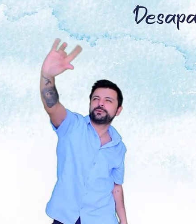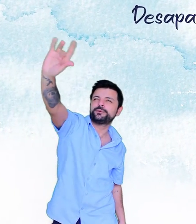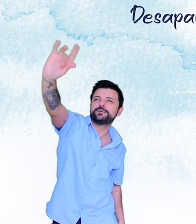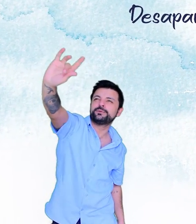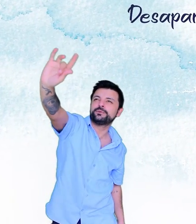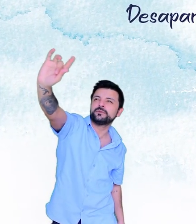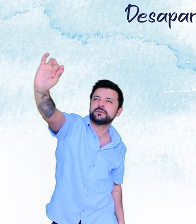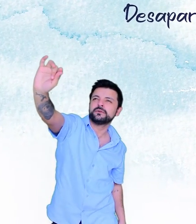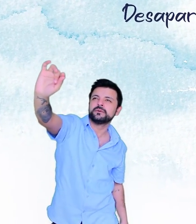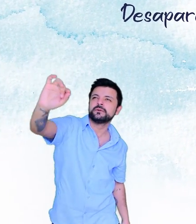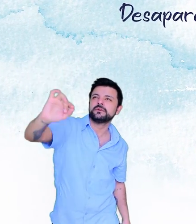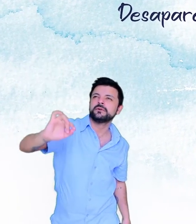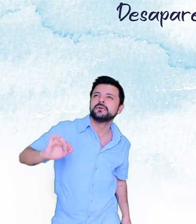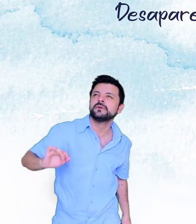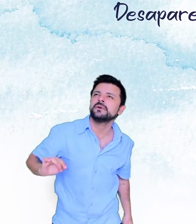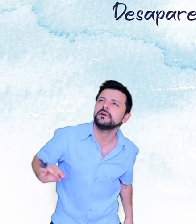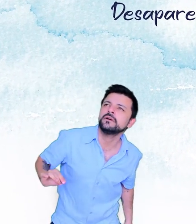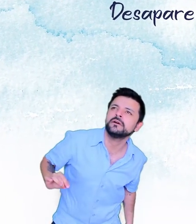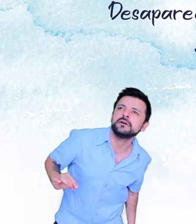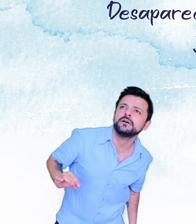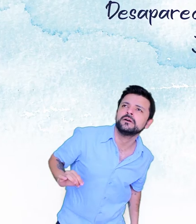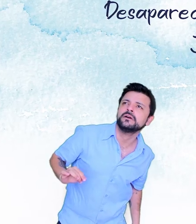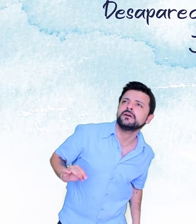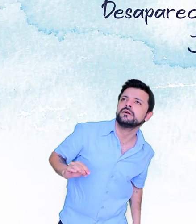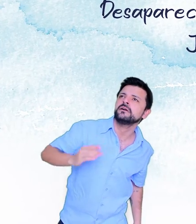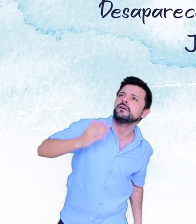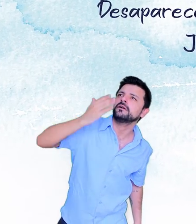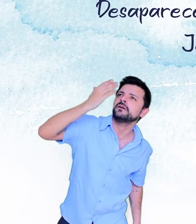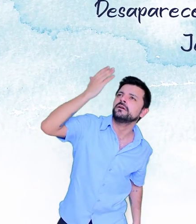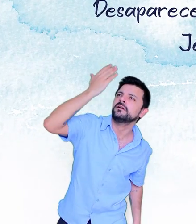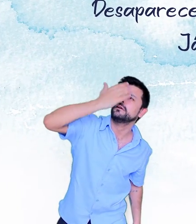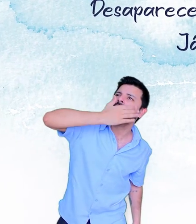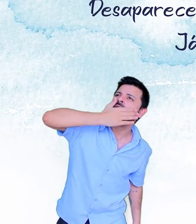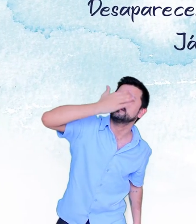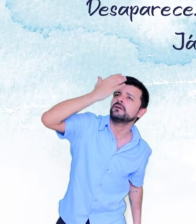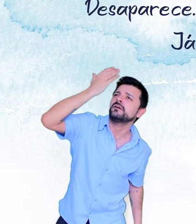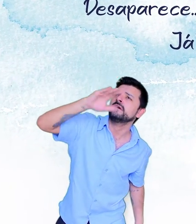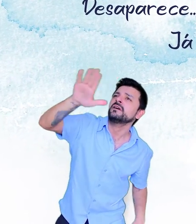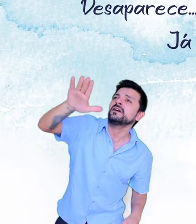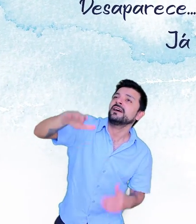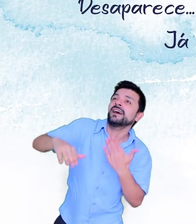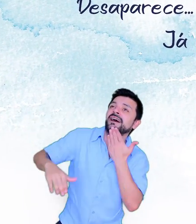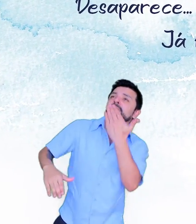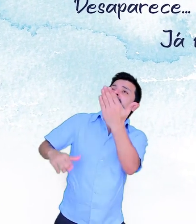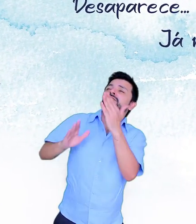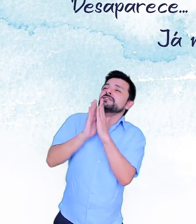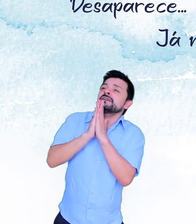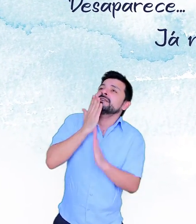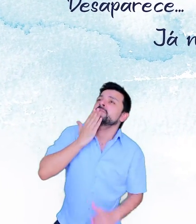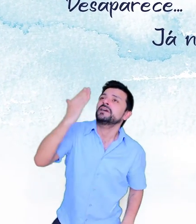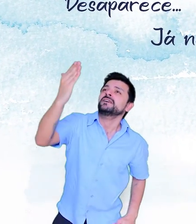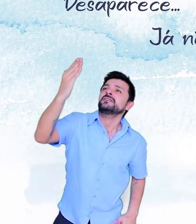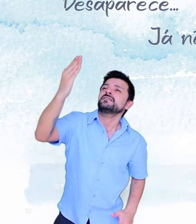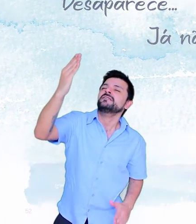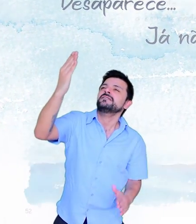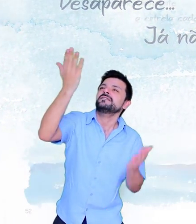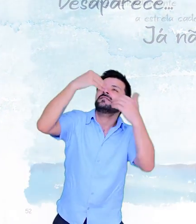Já não a vejo Tantos pedidos No céu dos meus